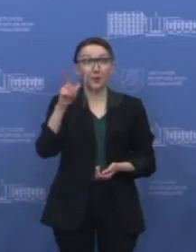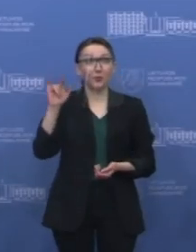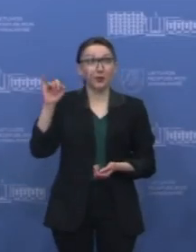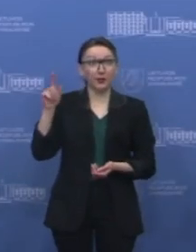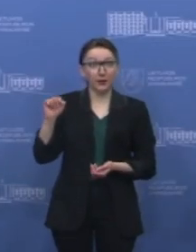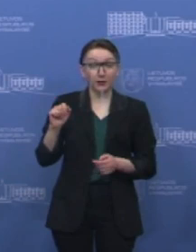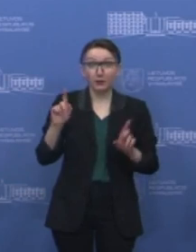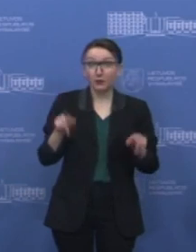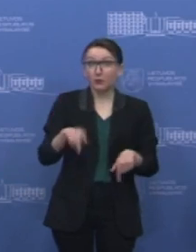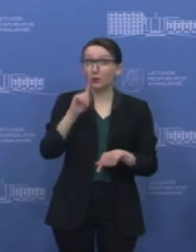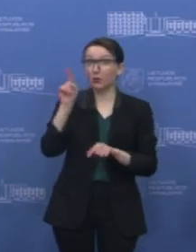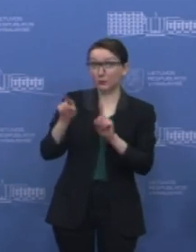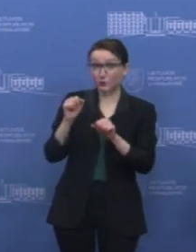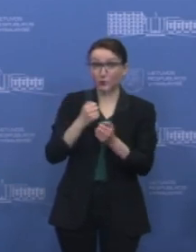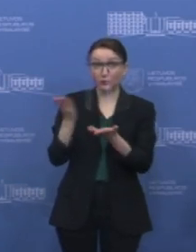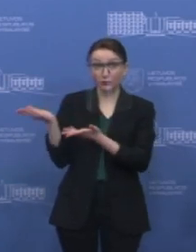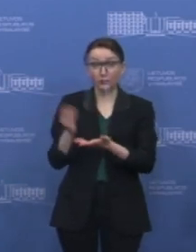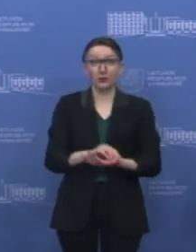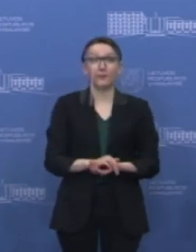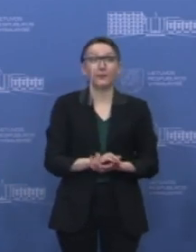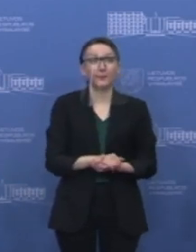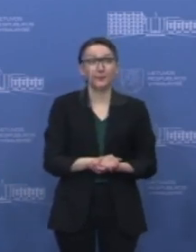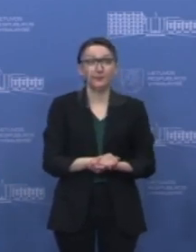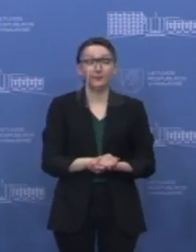Lidija. Ar turime klausimų žurnalistų?